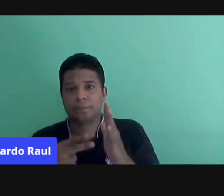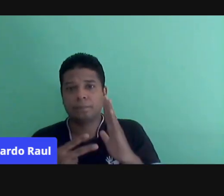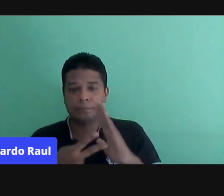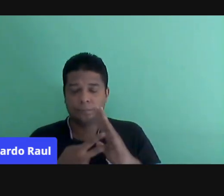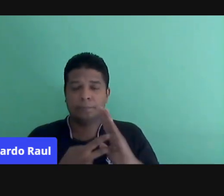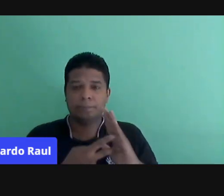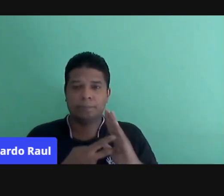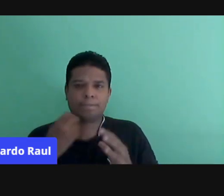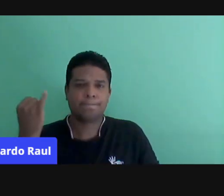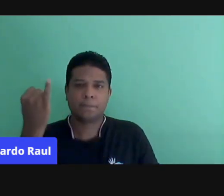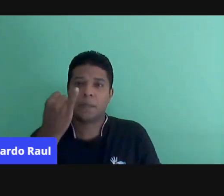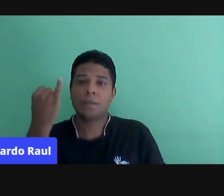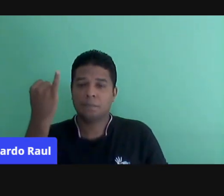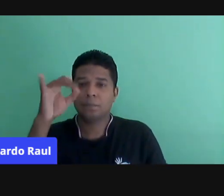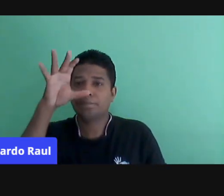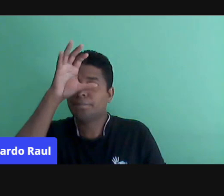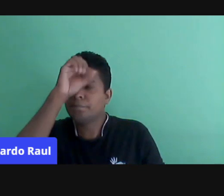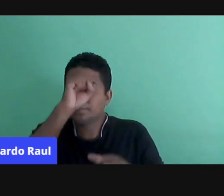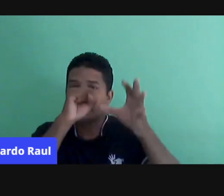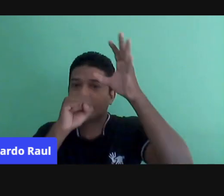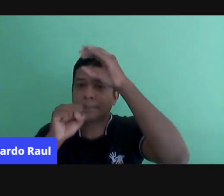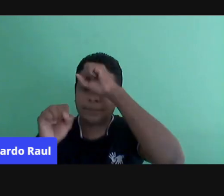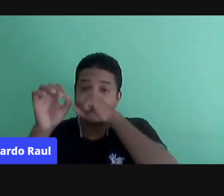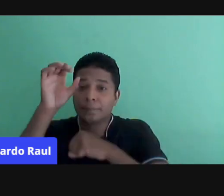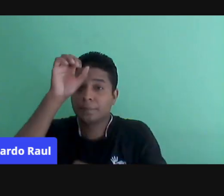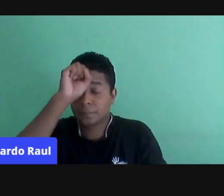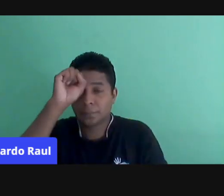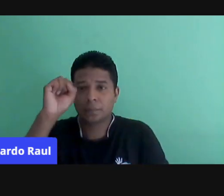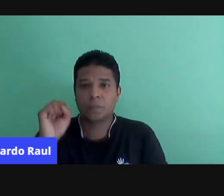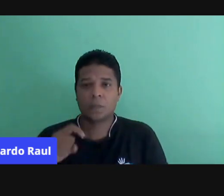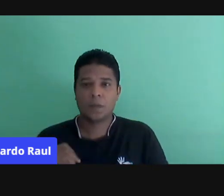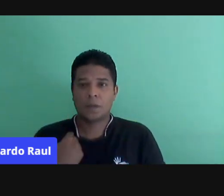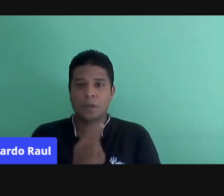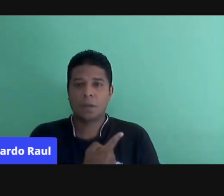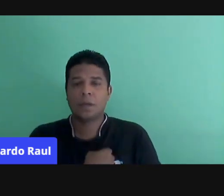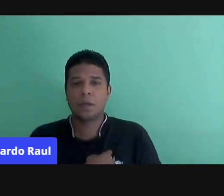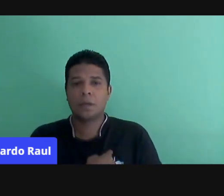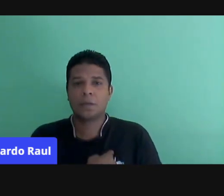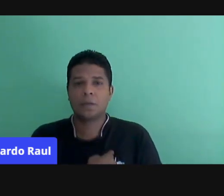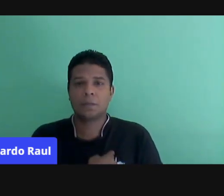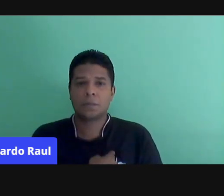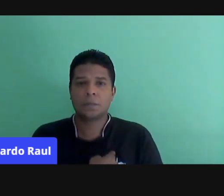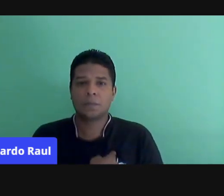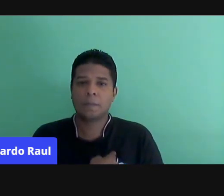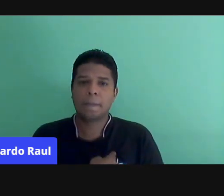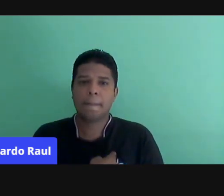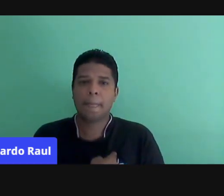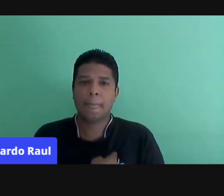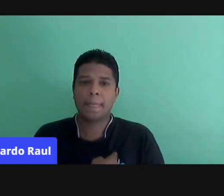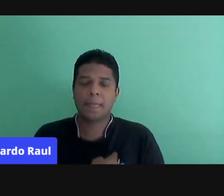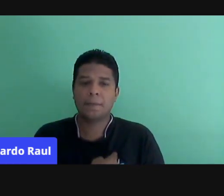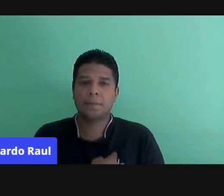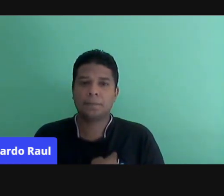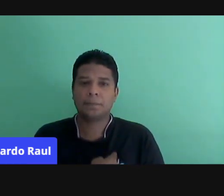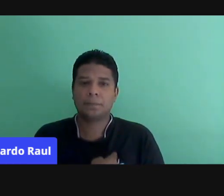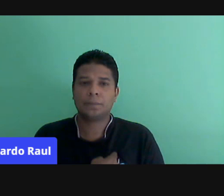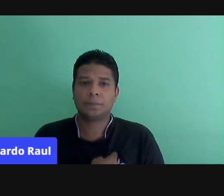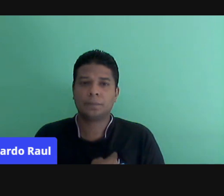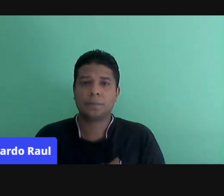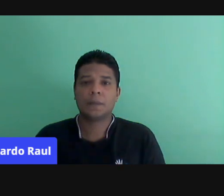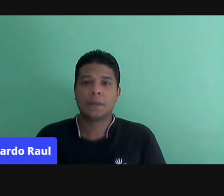essenciais para a aprendizagem. Então, quando nós nos dirigimos, né? Esse termo,